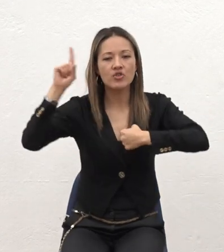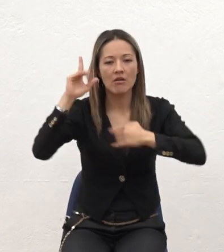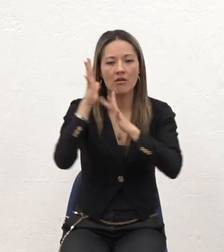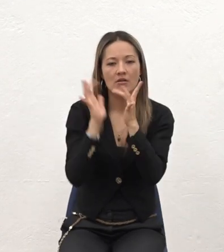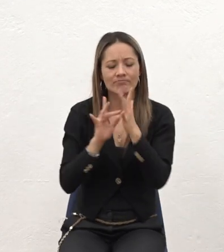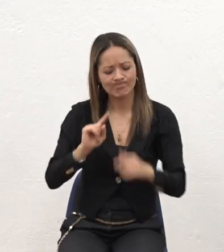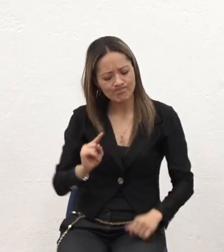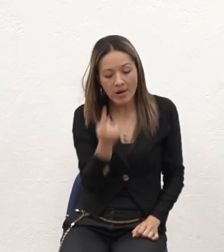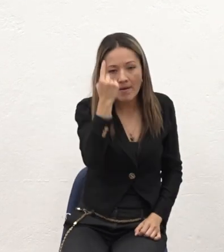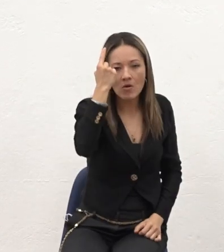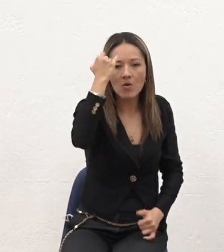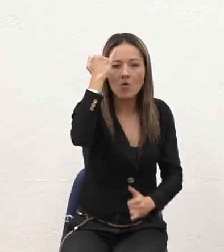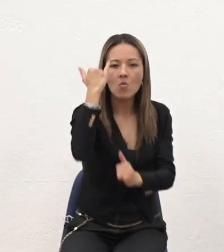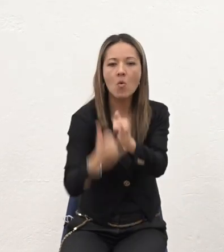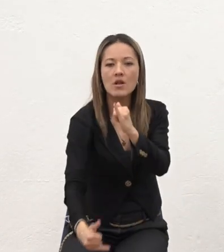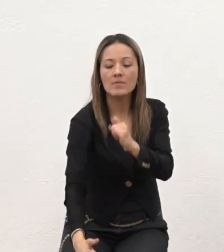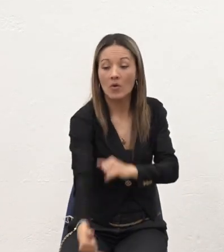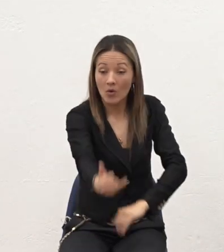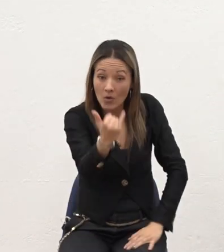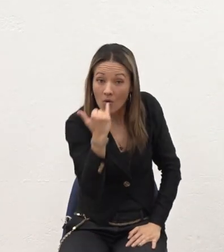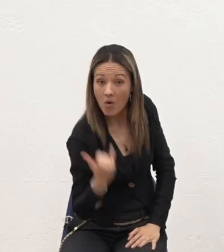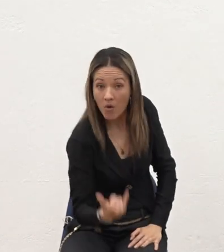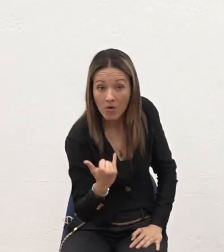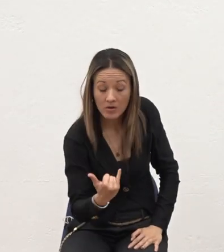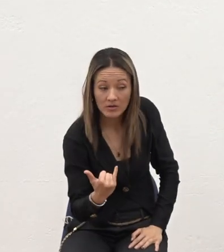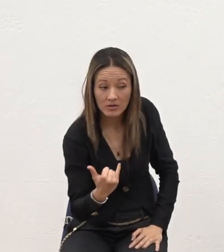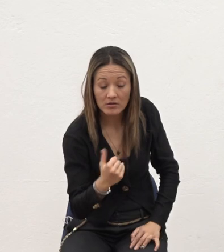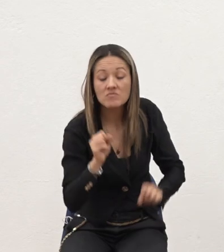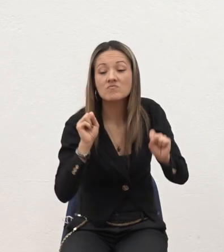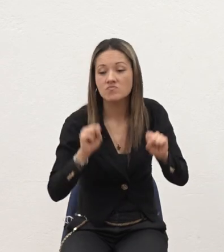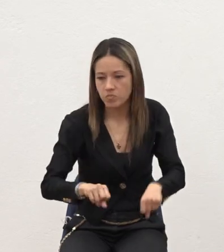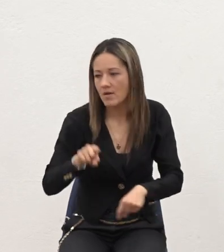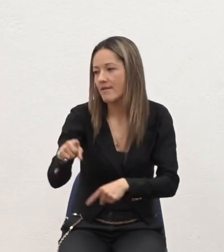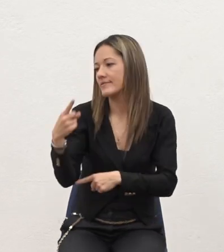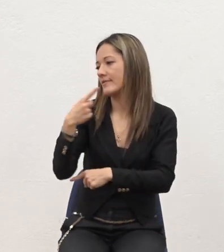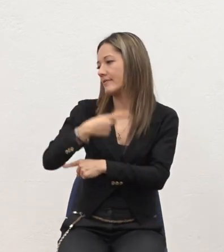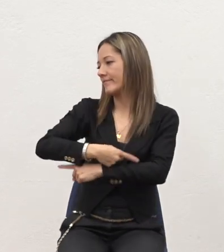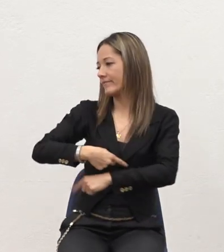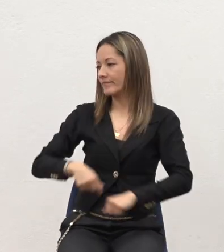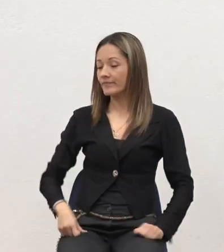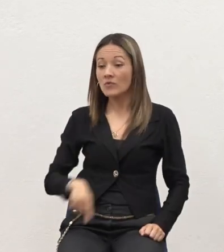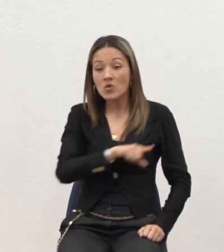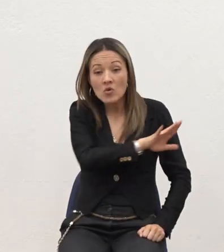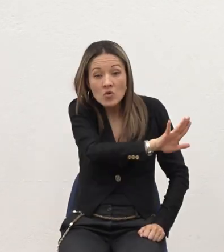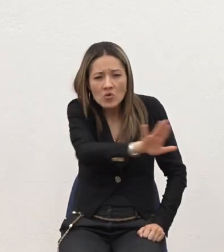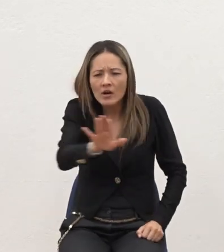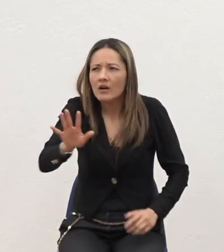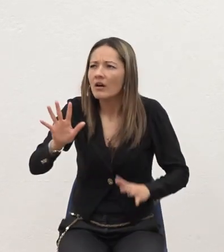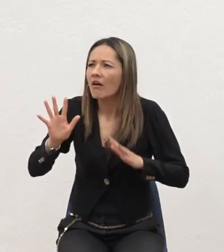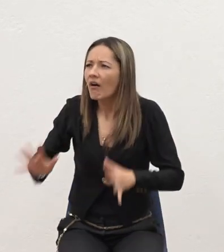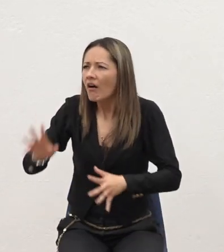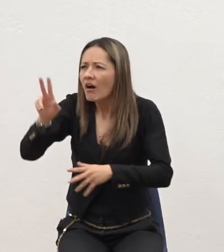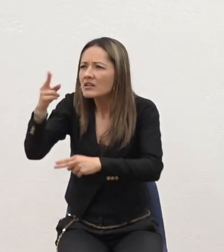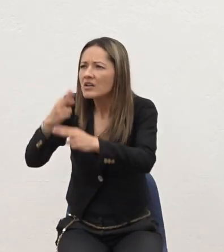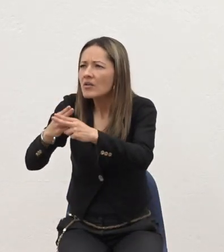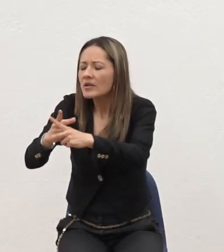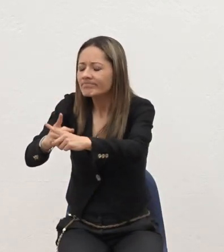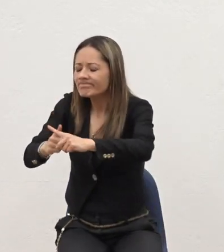Y el último Hoy Puede ser ese día En que usted Reciba ese nombre Crea en ese nombre